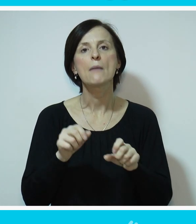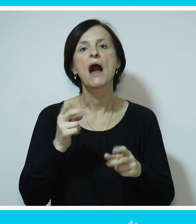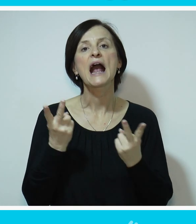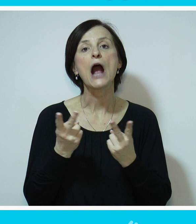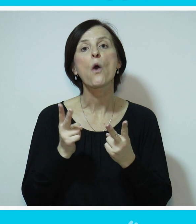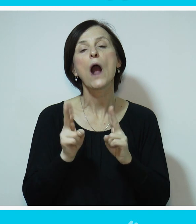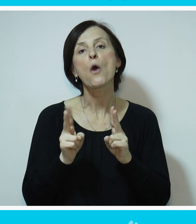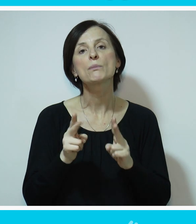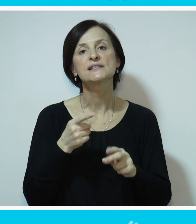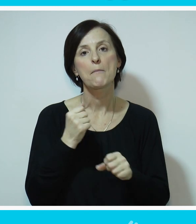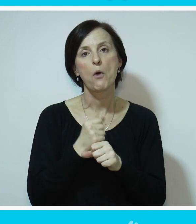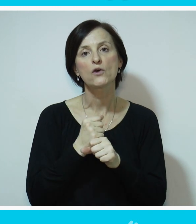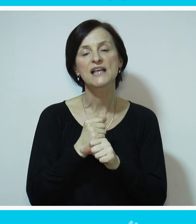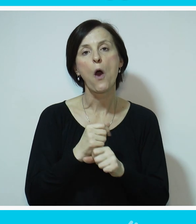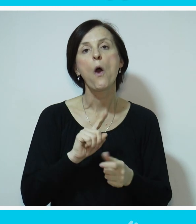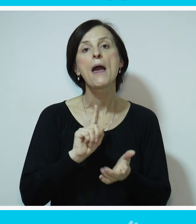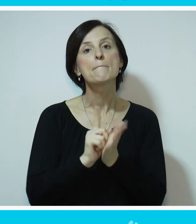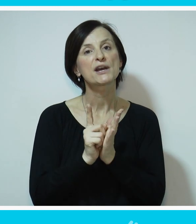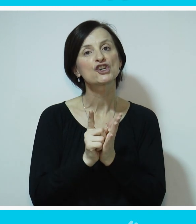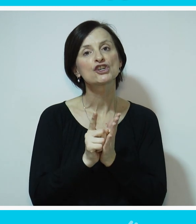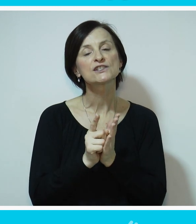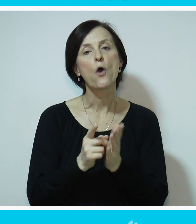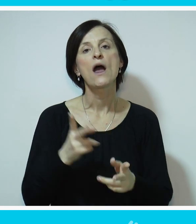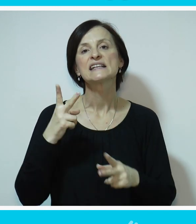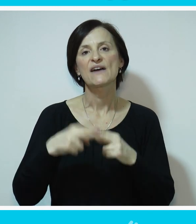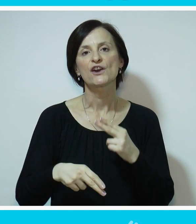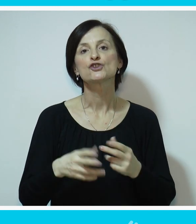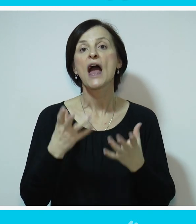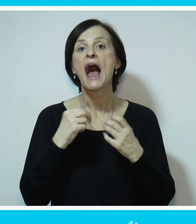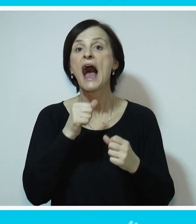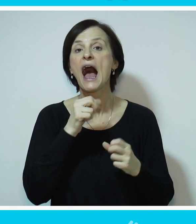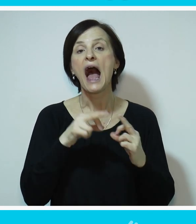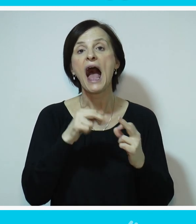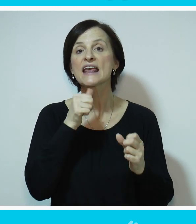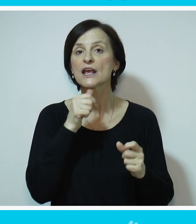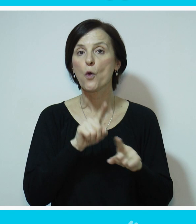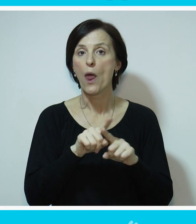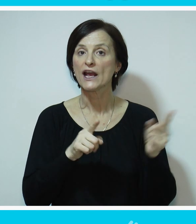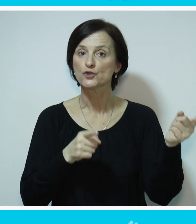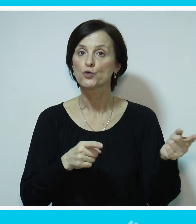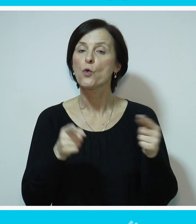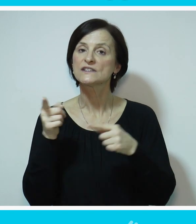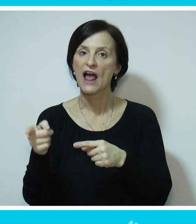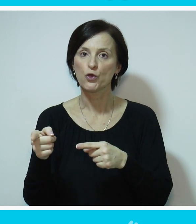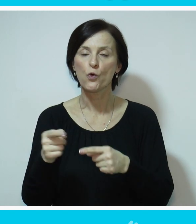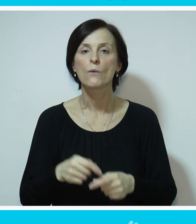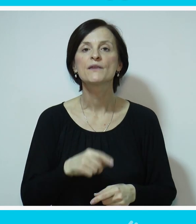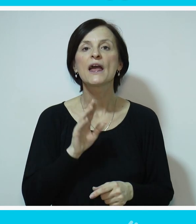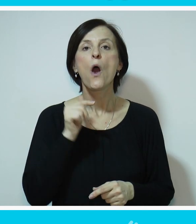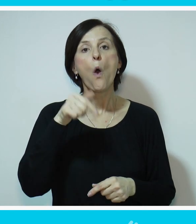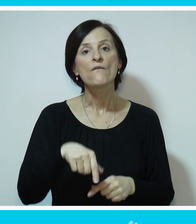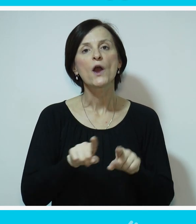što brže i bolje obavio. Ali i kolege su tu za nju. Odnos na kolega super,